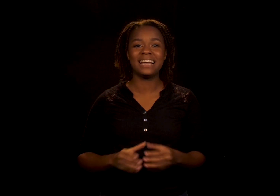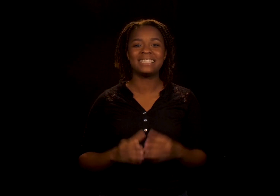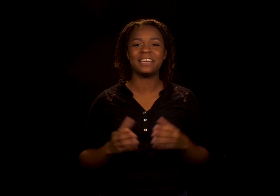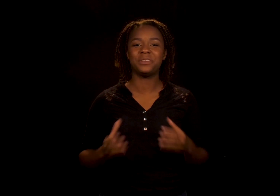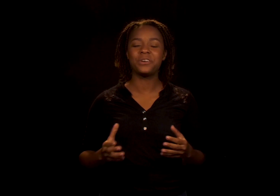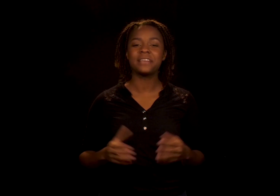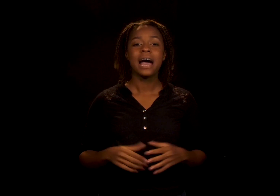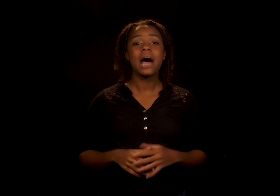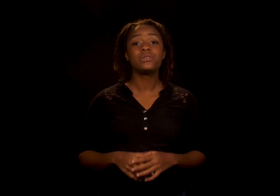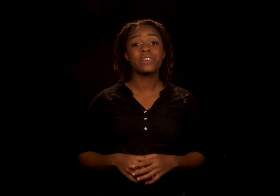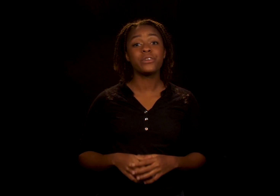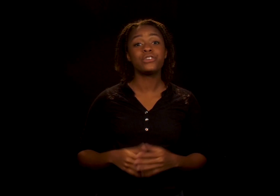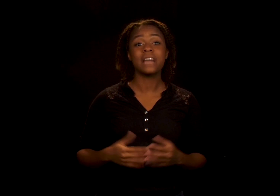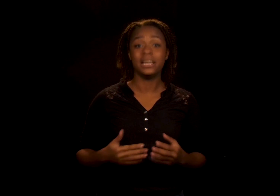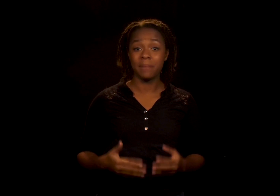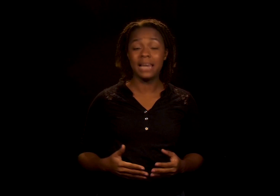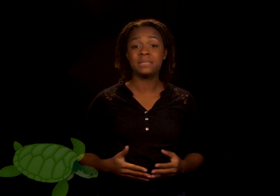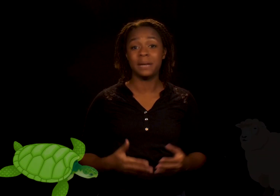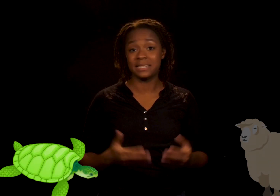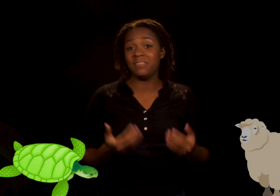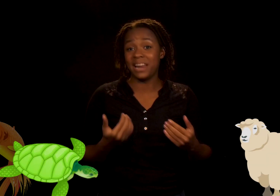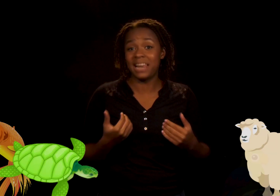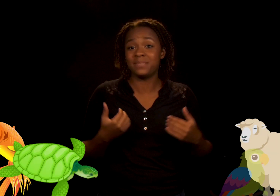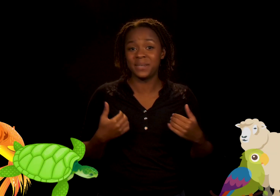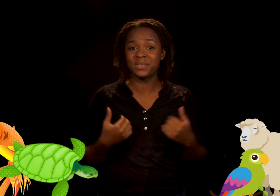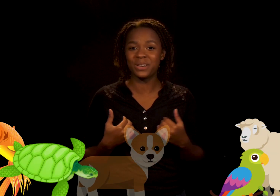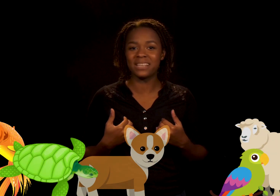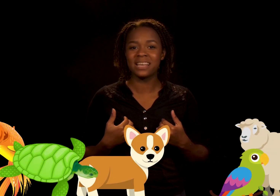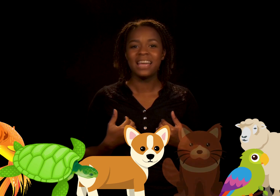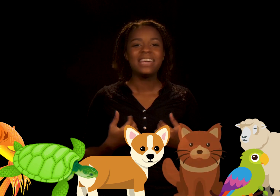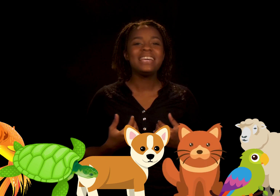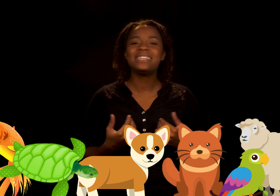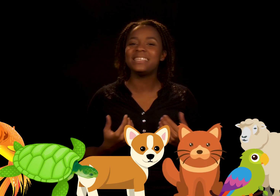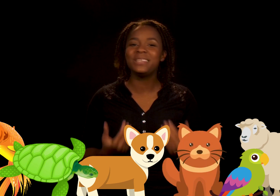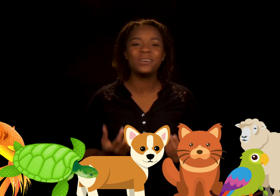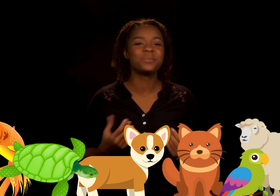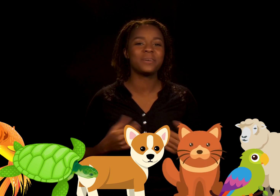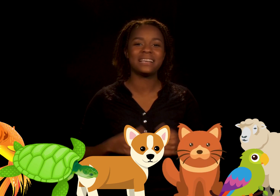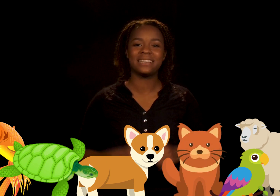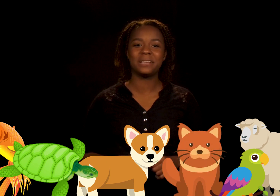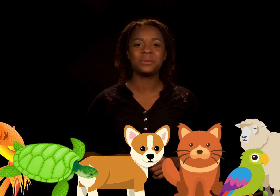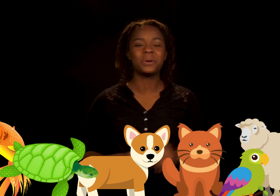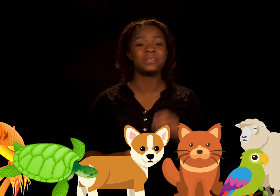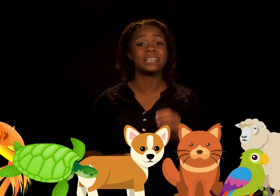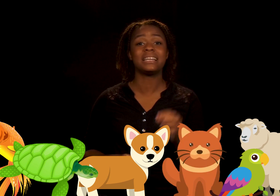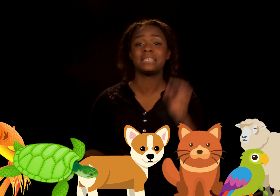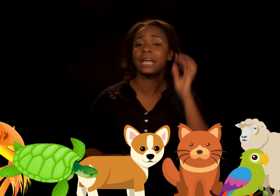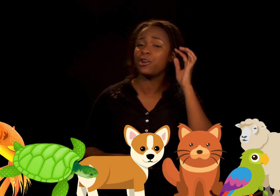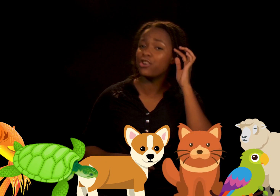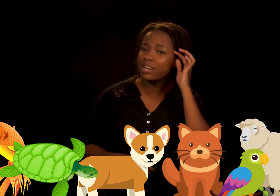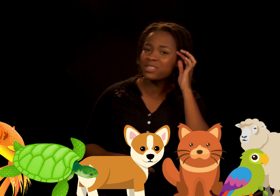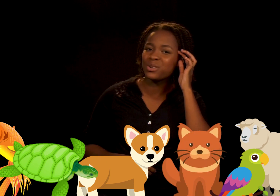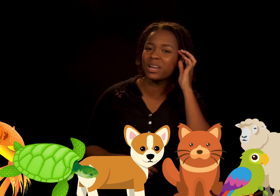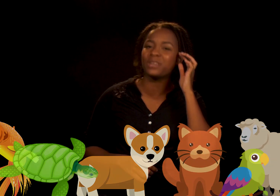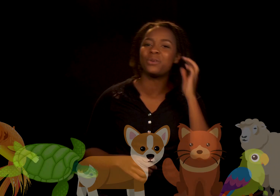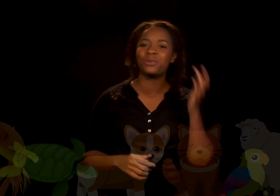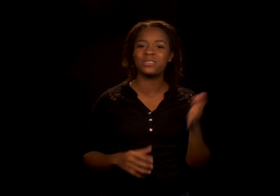las que Dios ha usado a los animales para salvar a las personas Y si Dios puede hacer eso con seres que no razonan como los